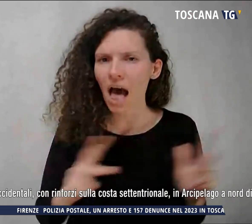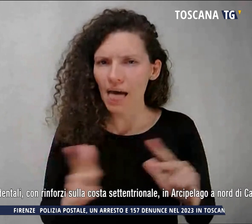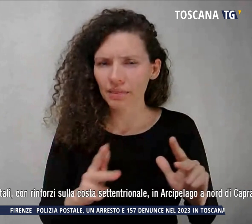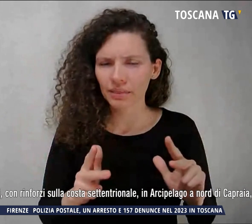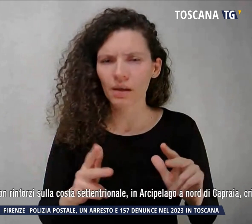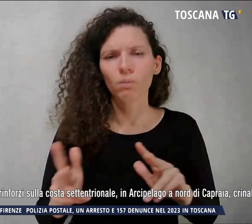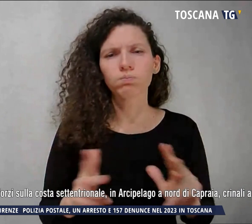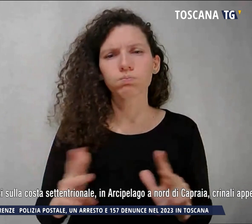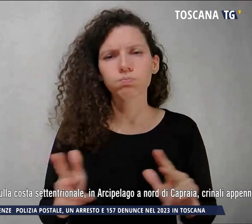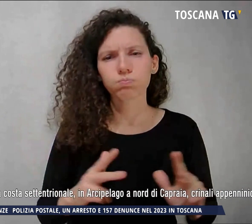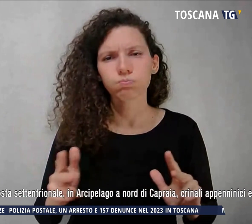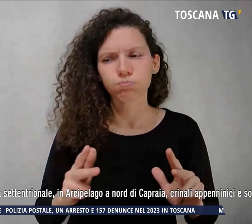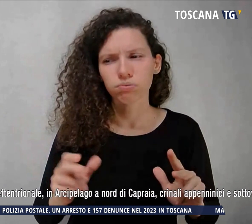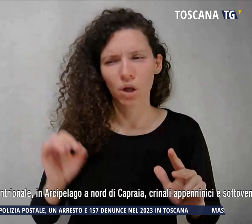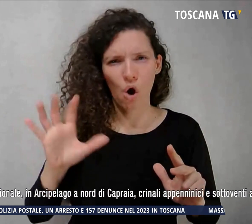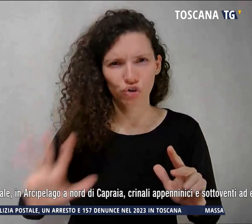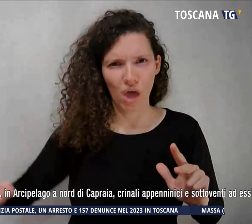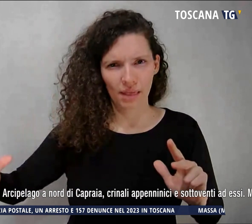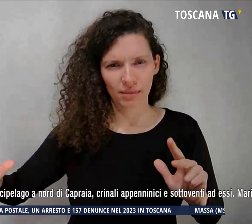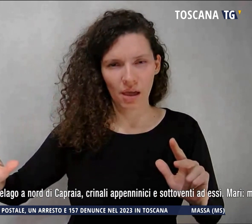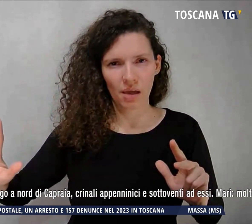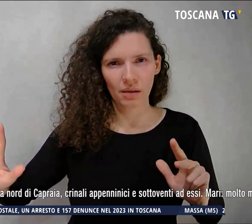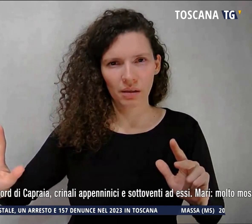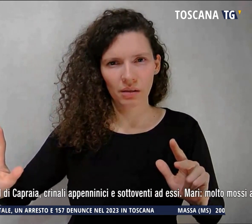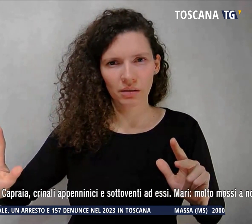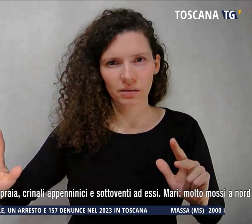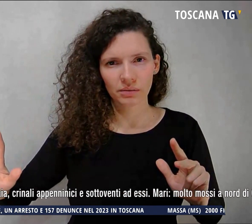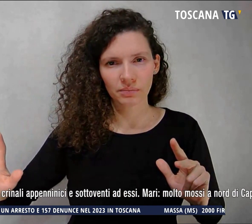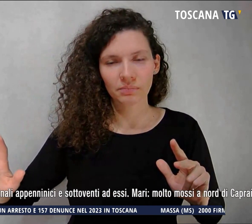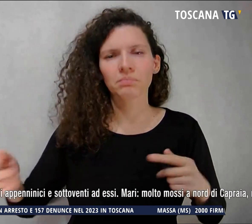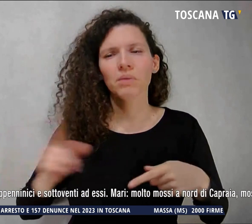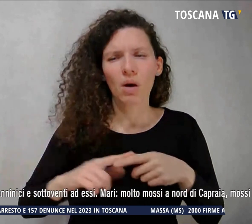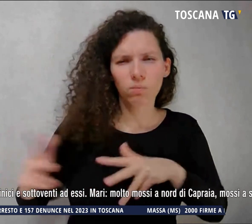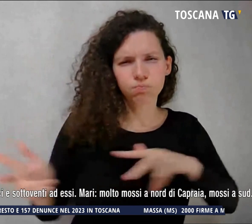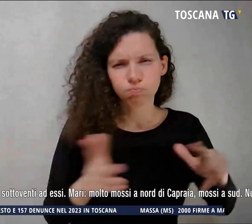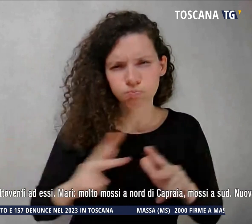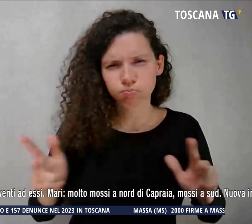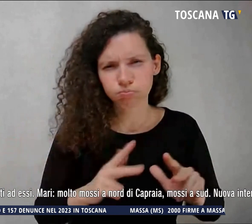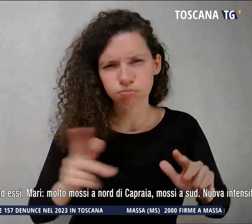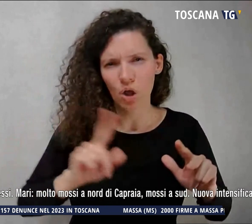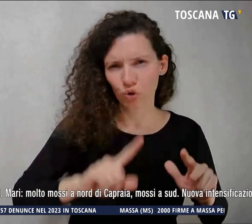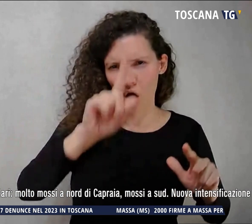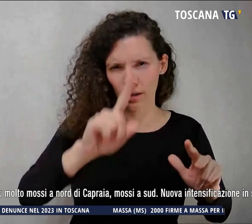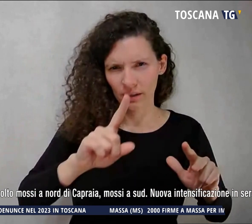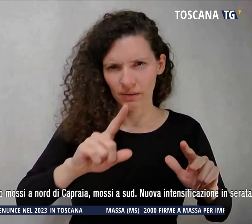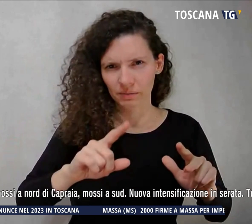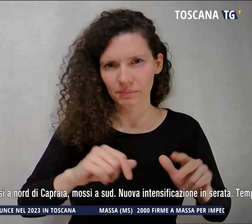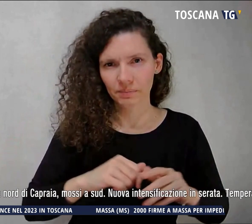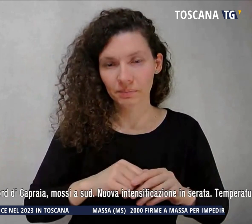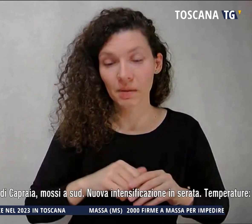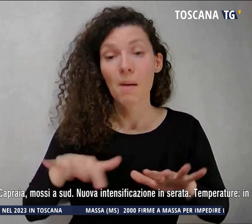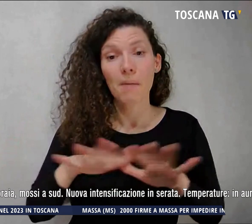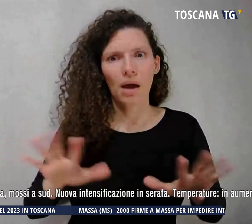occidentali con rinforzi sulla costa settentrionale. I mari molto mossi e le